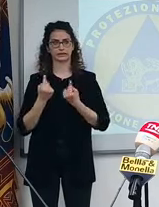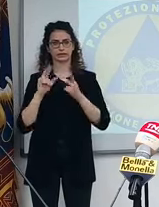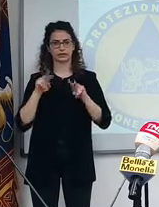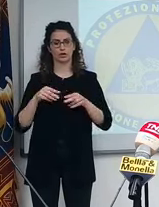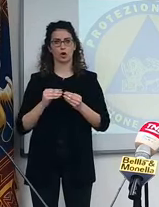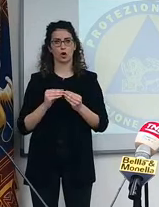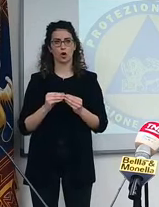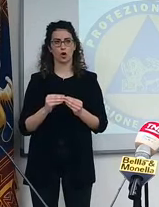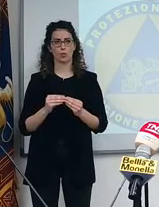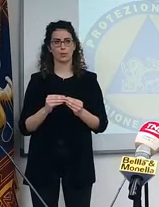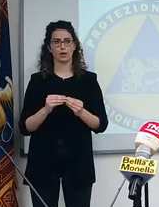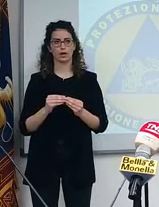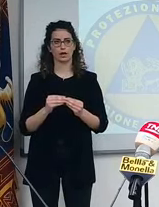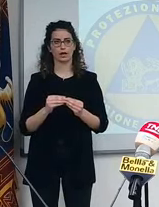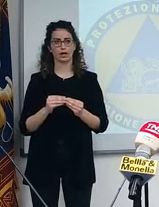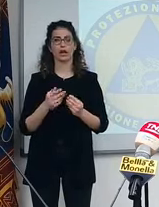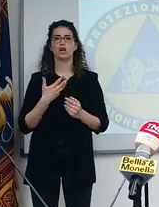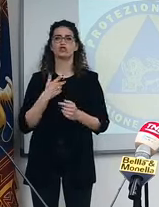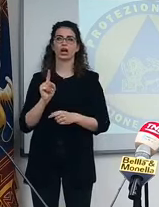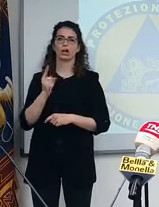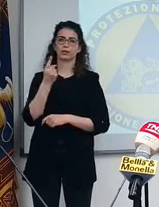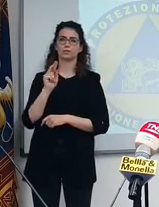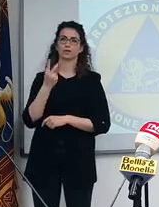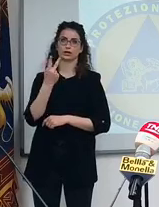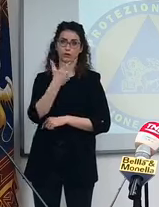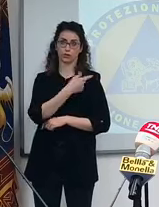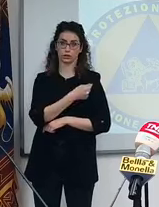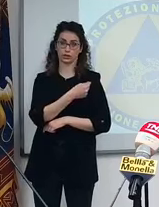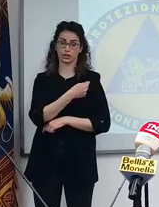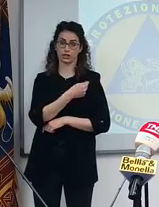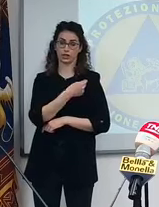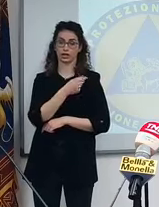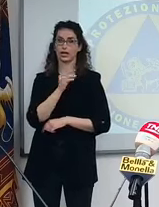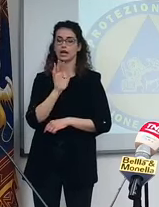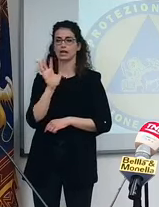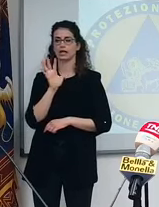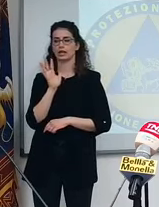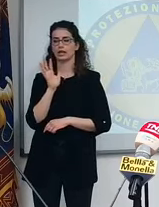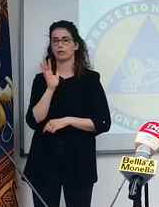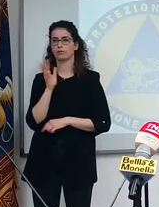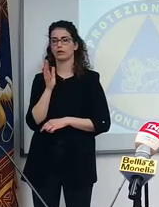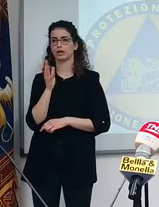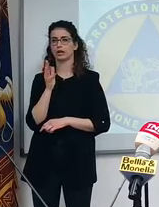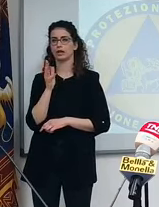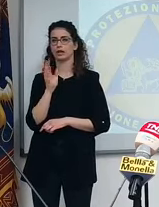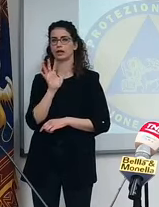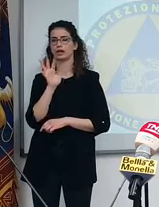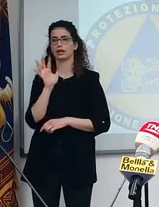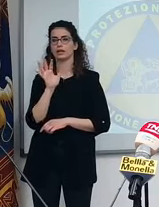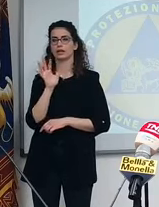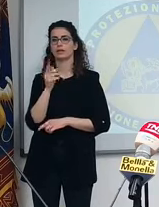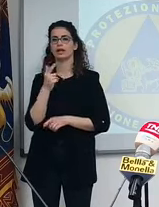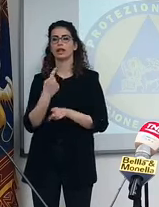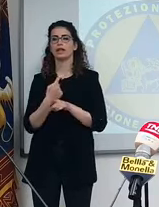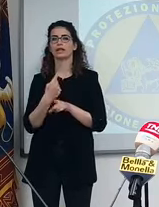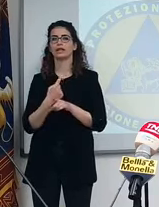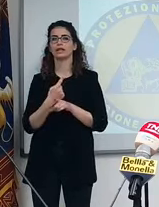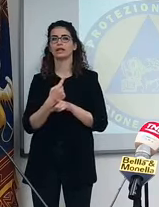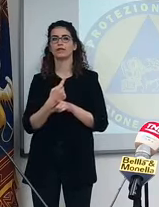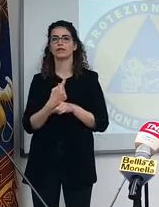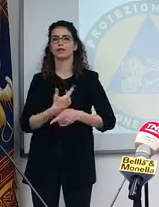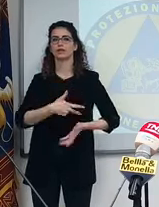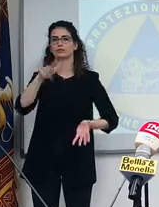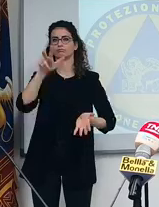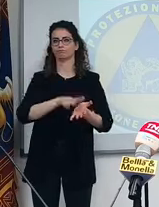questa... C'è la prima e la seconda dose, sembra da quelle bozze che girano che deve essere avvenuta la certificazione,